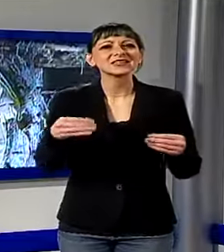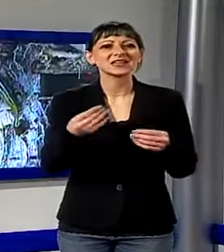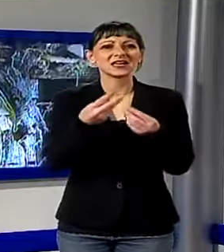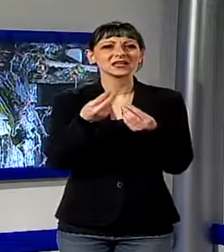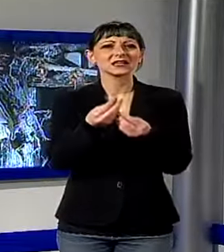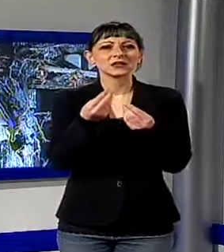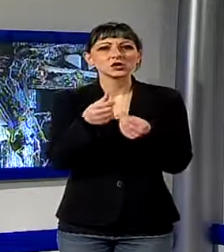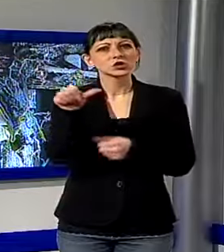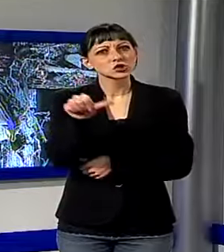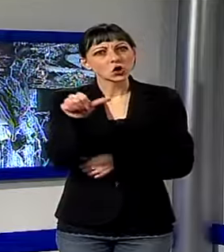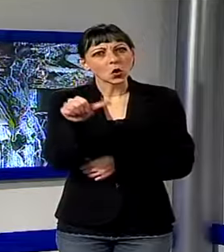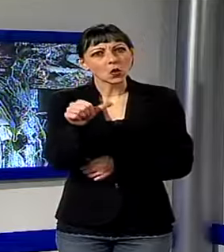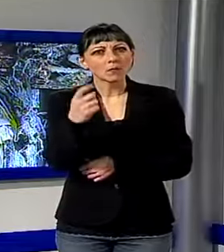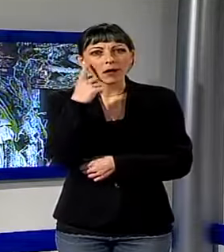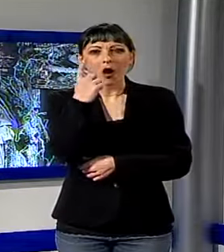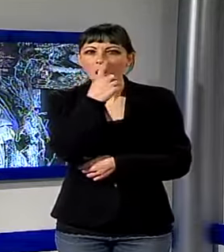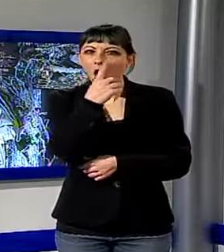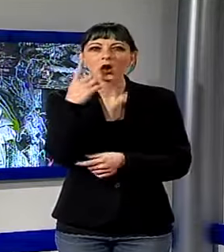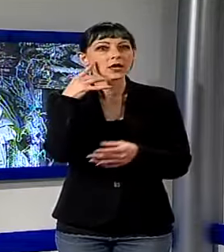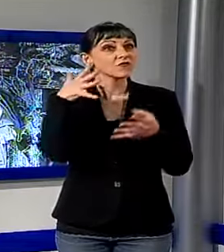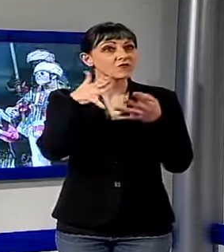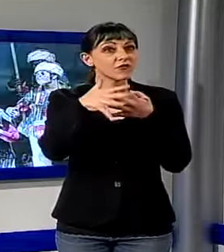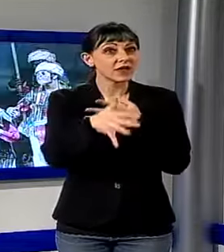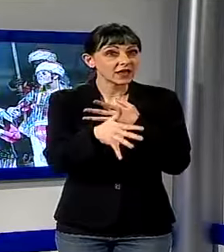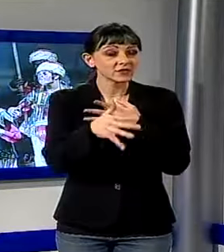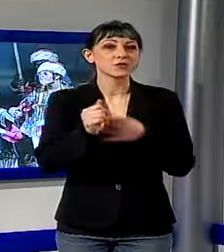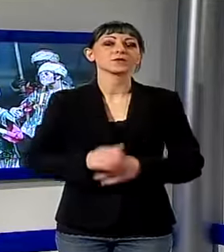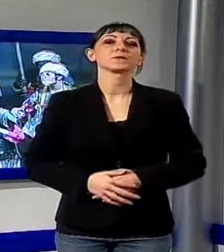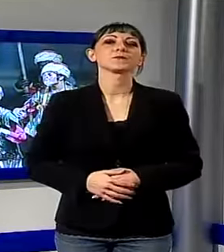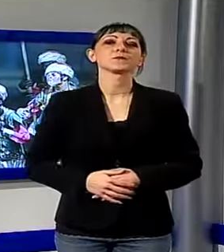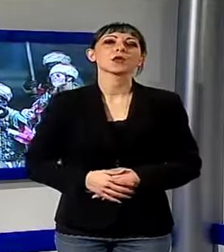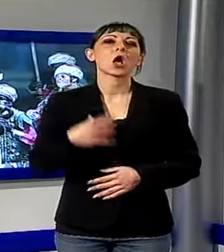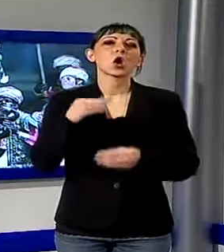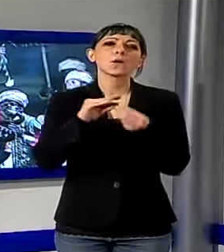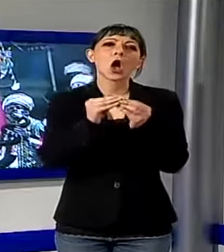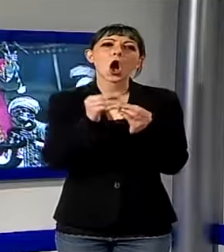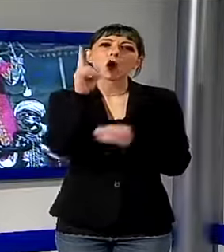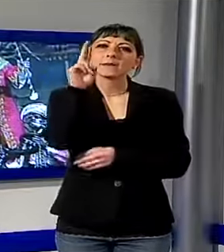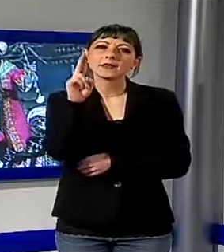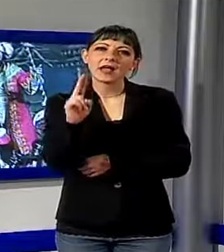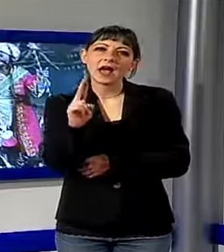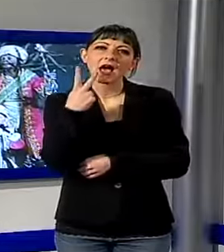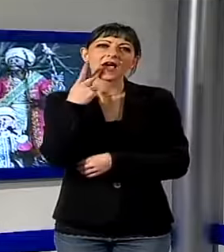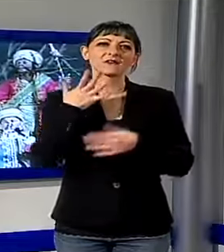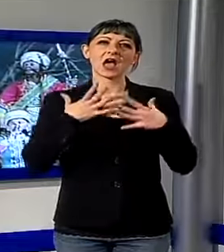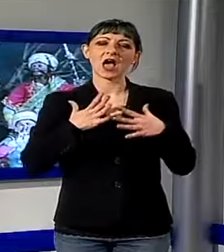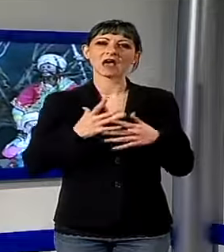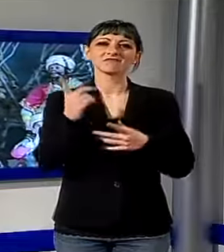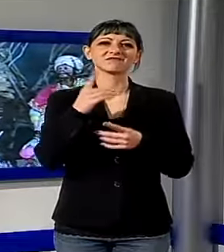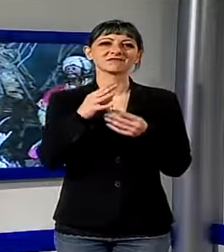terracotta e gli occhi in vetro vere e proprie opere d'arte impreziosite dagli abiti realizzati con sete provenienti appositamente